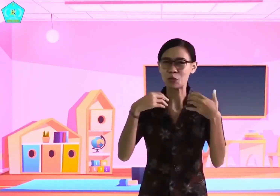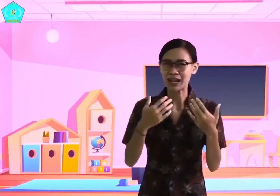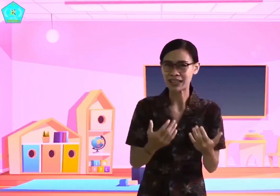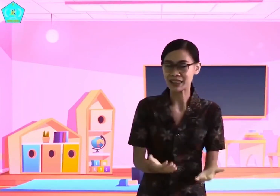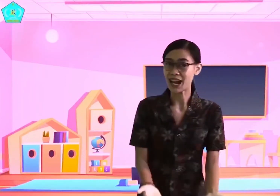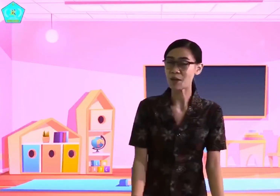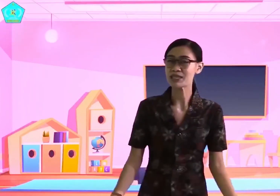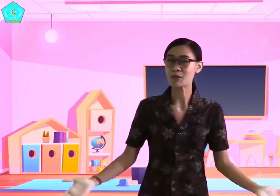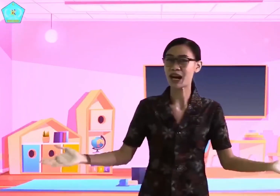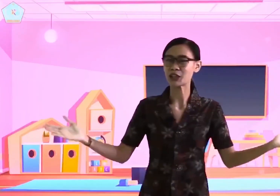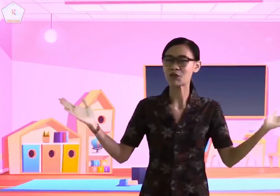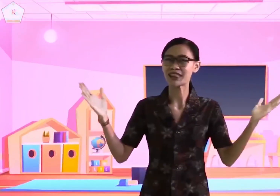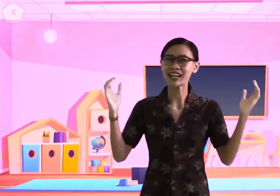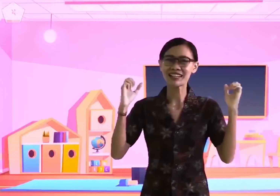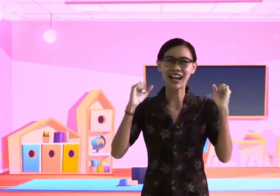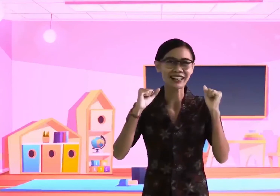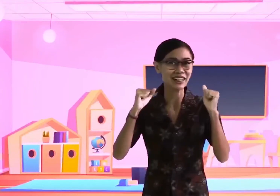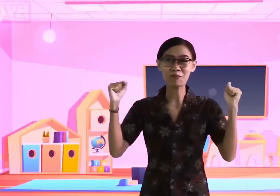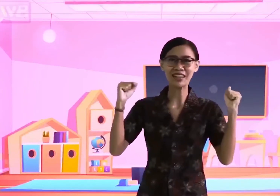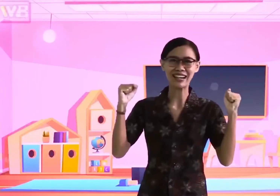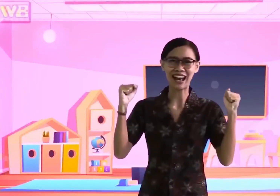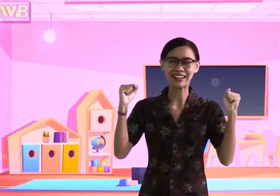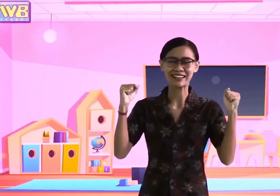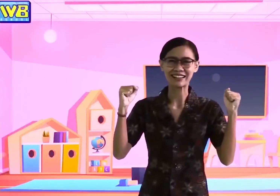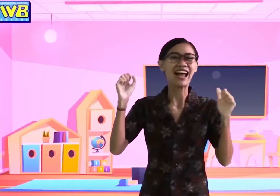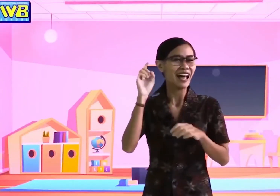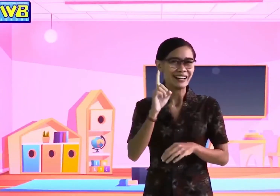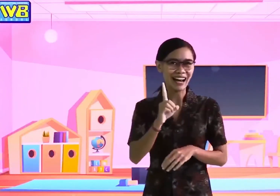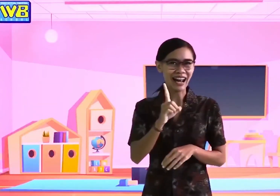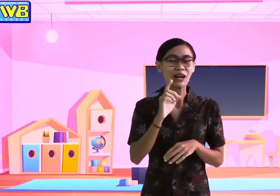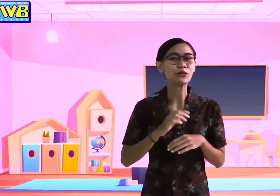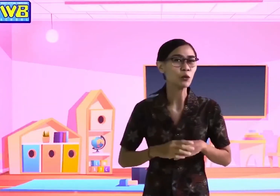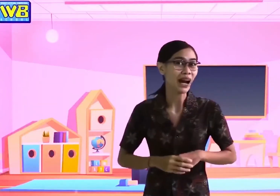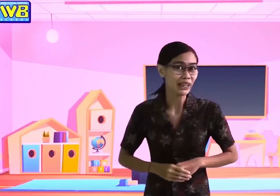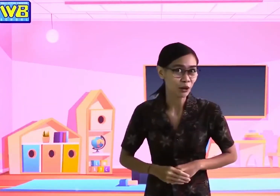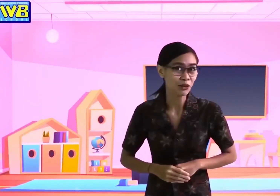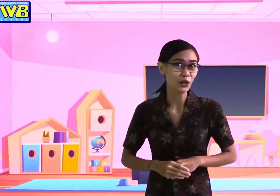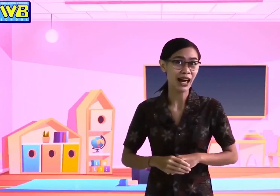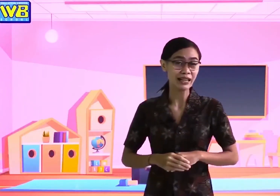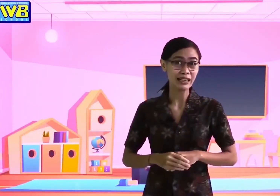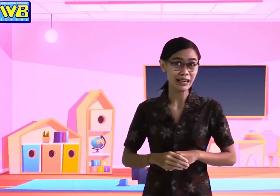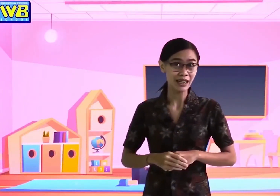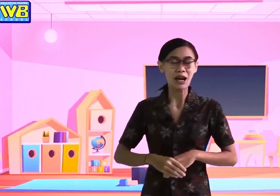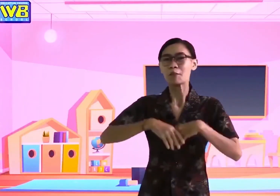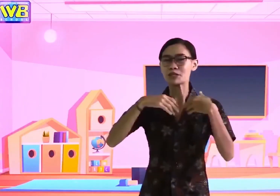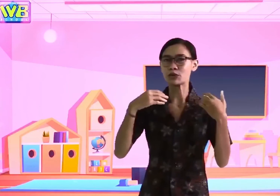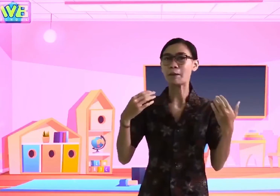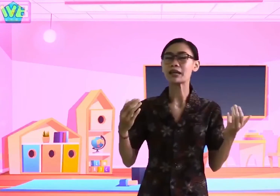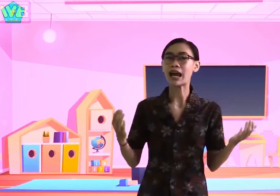supaya kita bisa beraktifitas dengan gembira. Nah, untuk mengakhiri video hari ini, Miss Utami